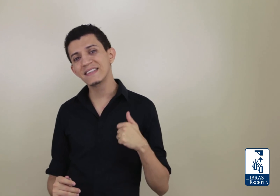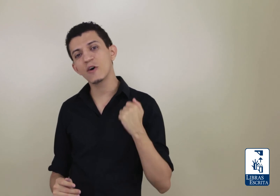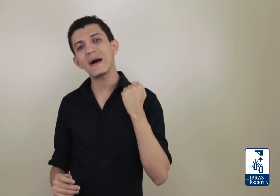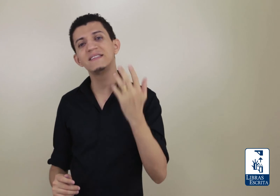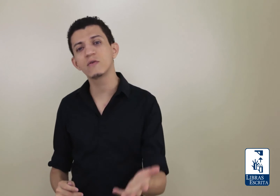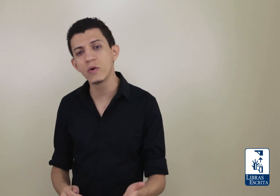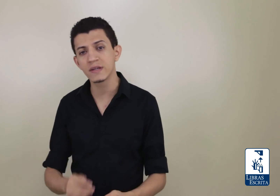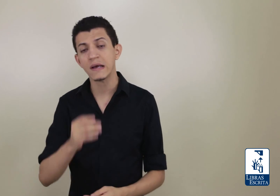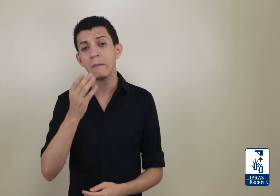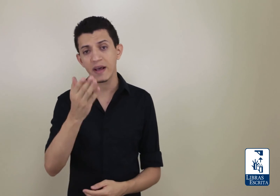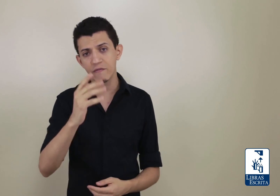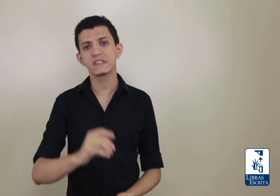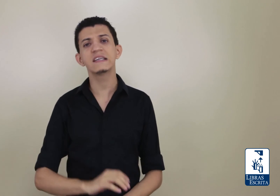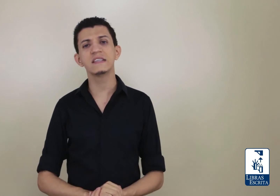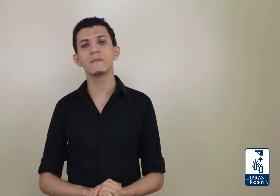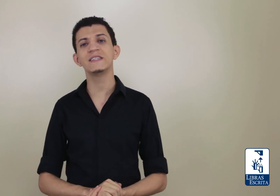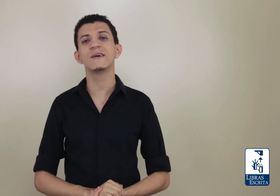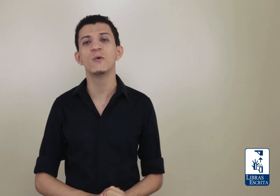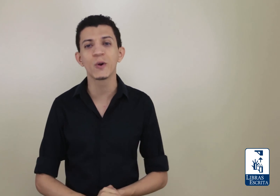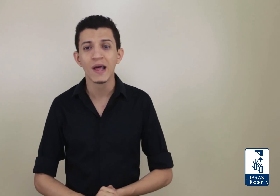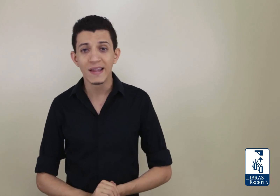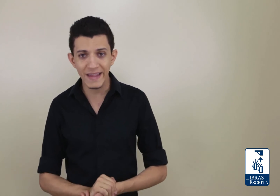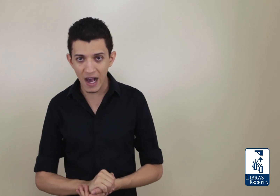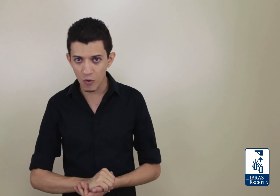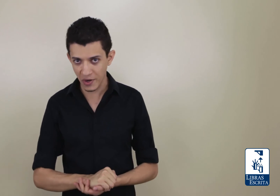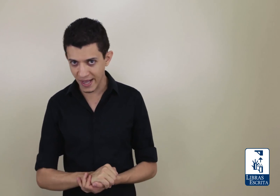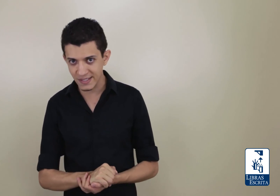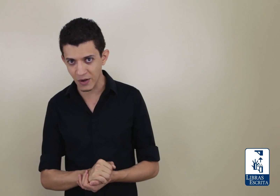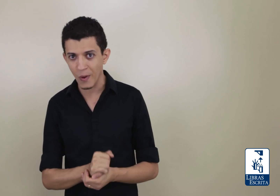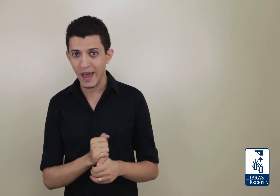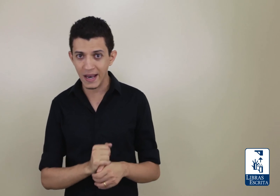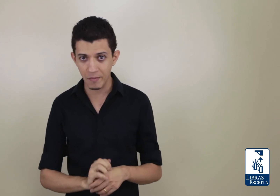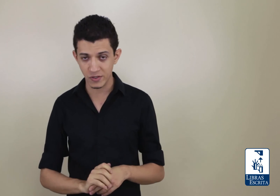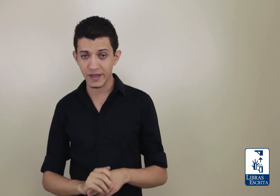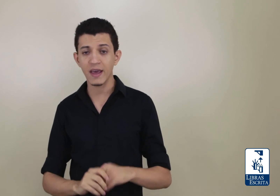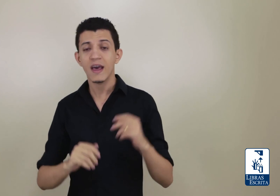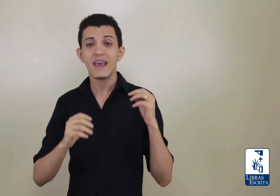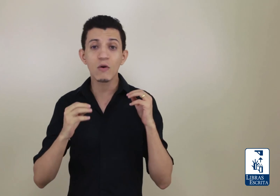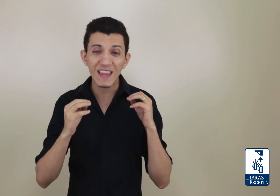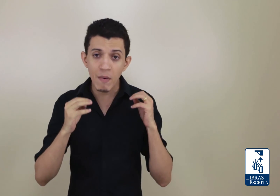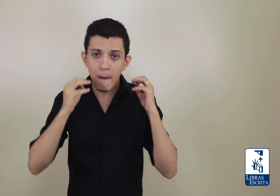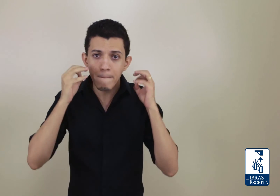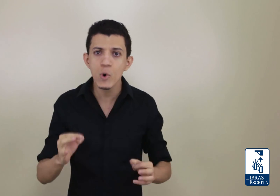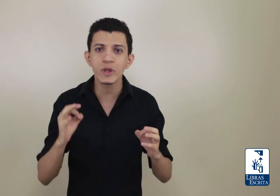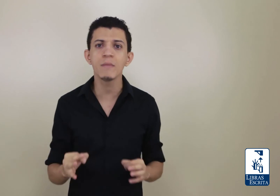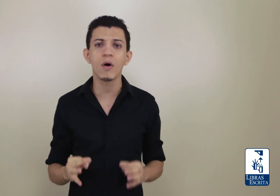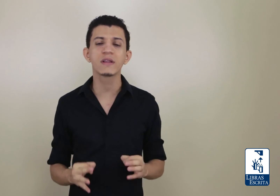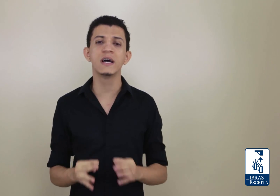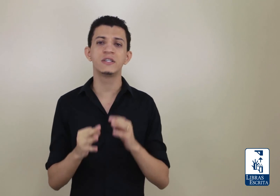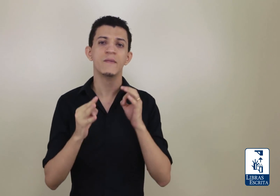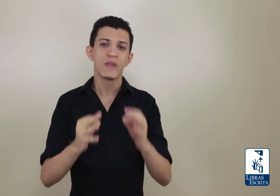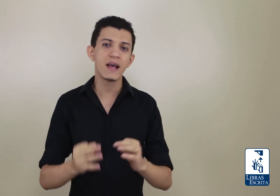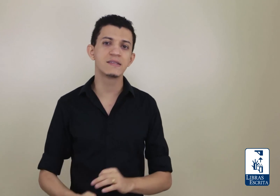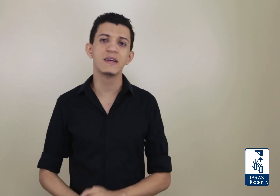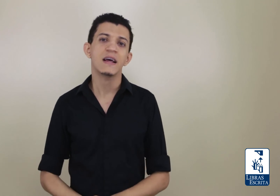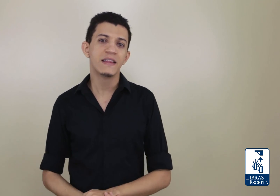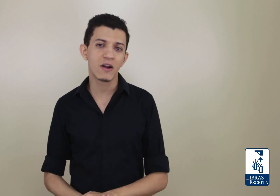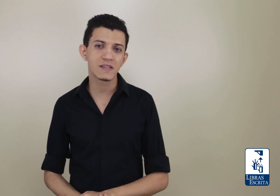sintam mais seguras, para que você se sinta mais seguro na comunicação em Libros. Ok? E é um tema muito importante esse da nossa